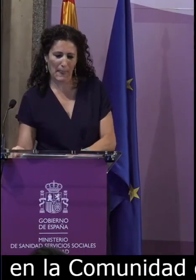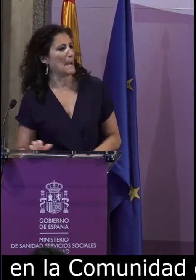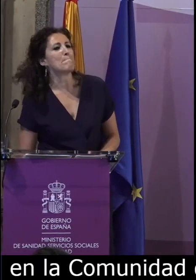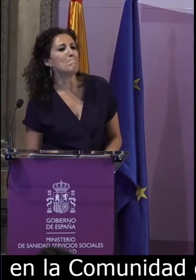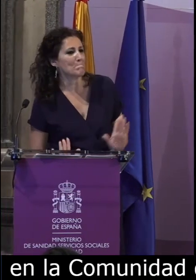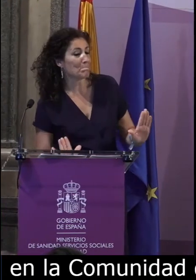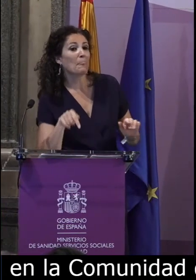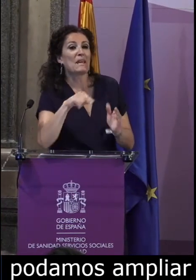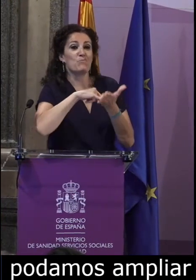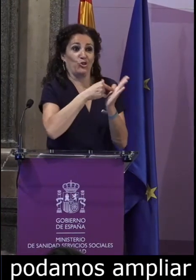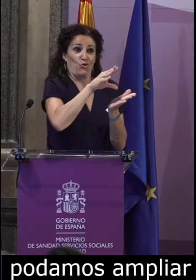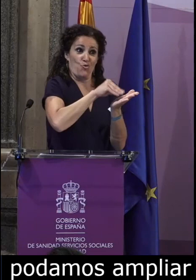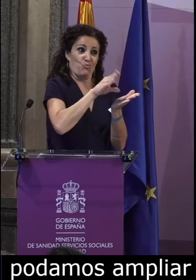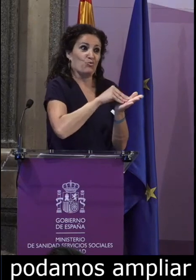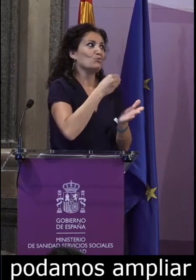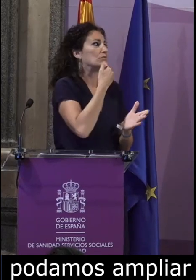edad.